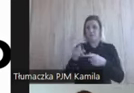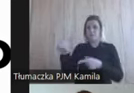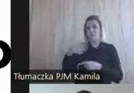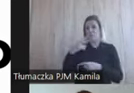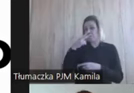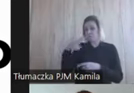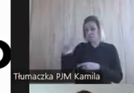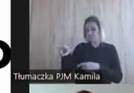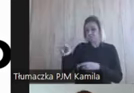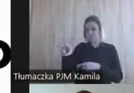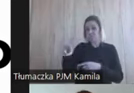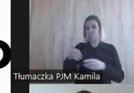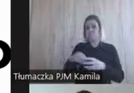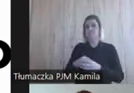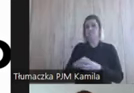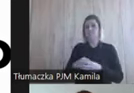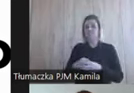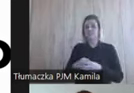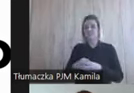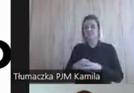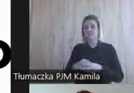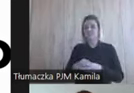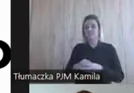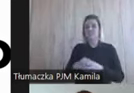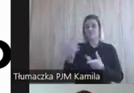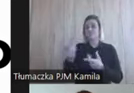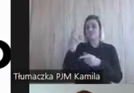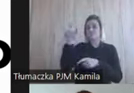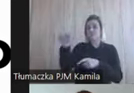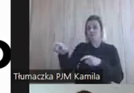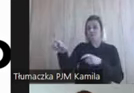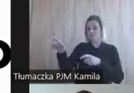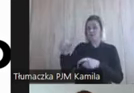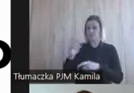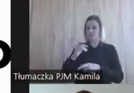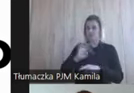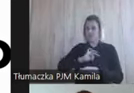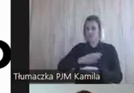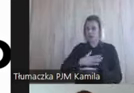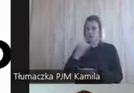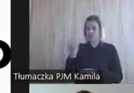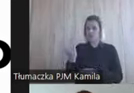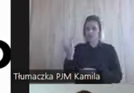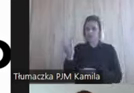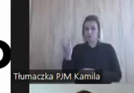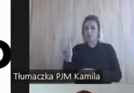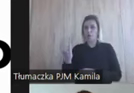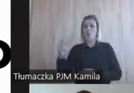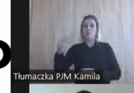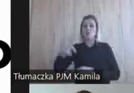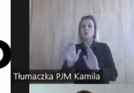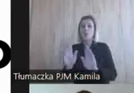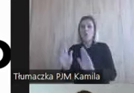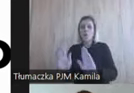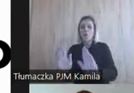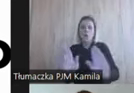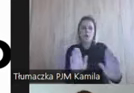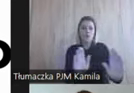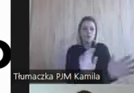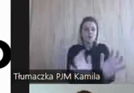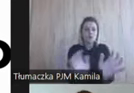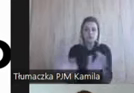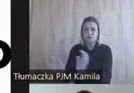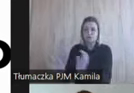swoje dzieci jako osoby, które trzeba chronić przez całe życie.